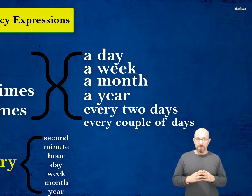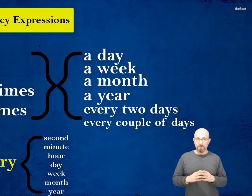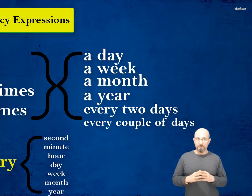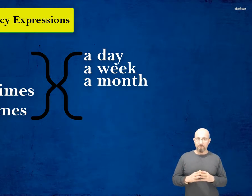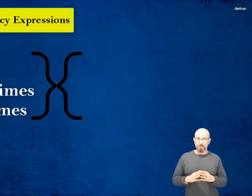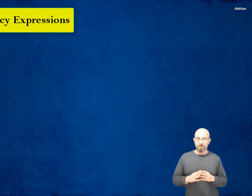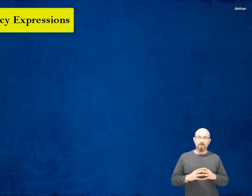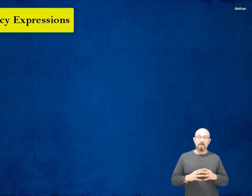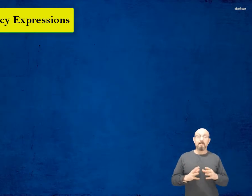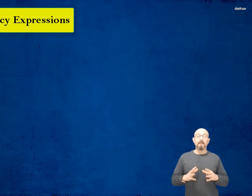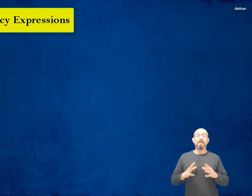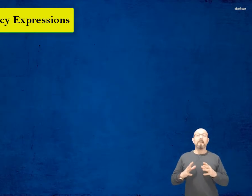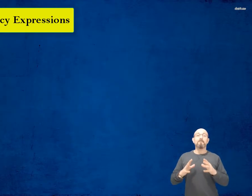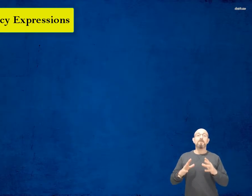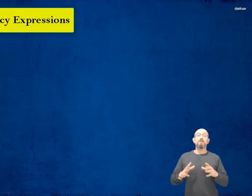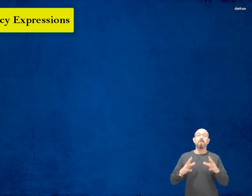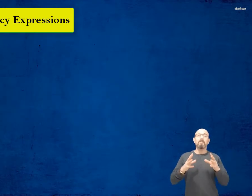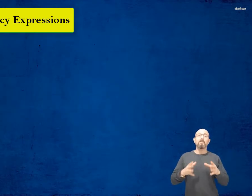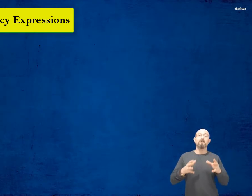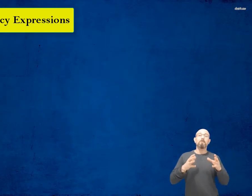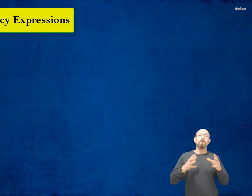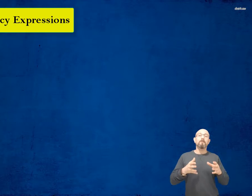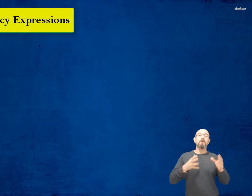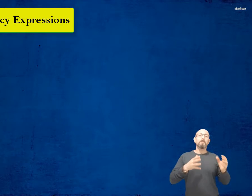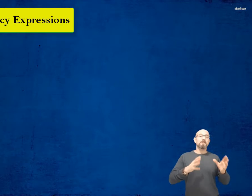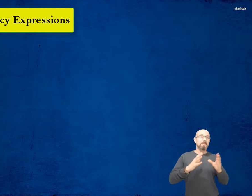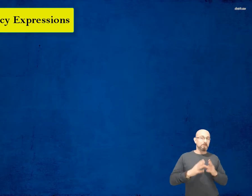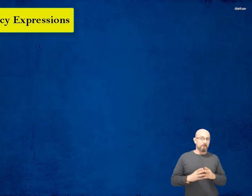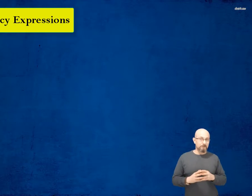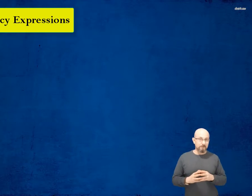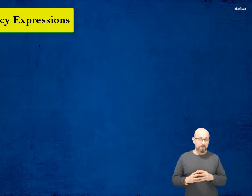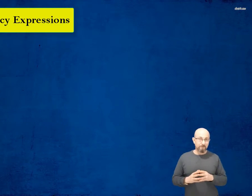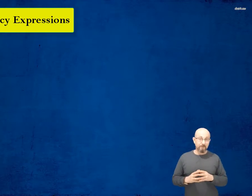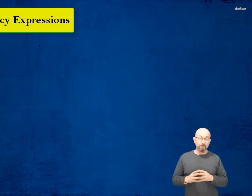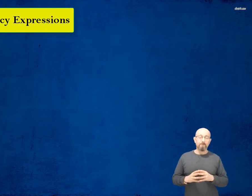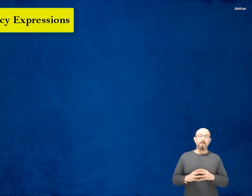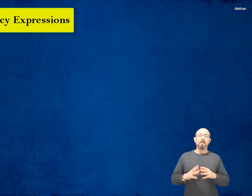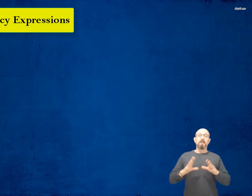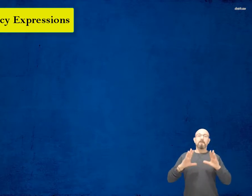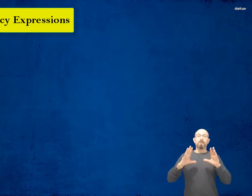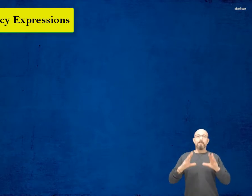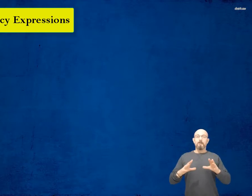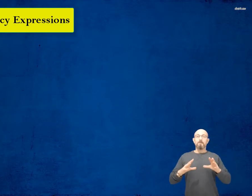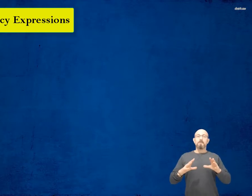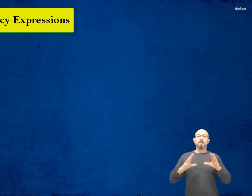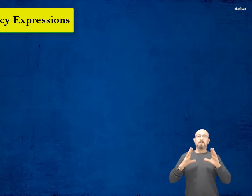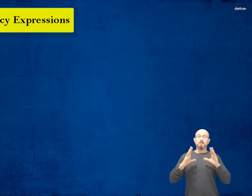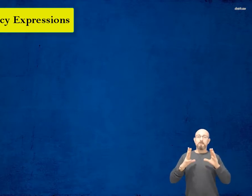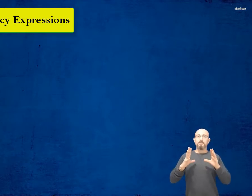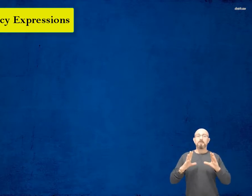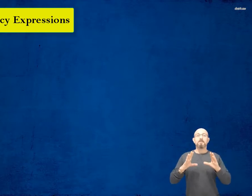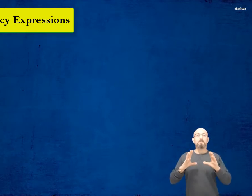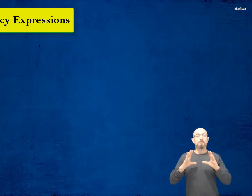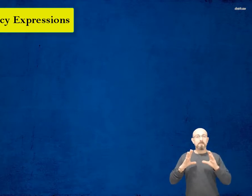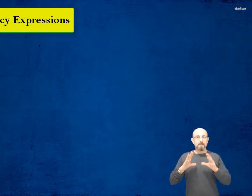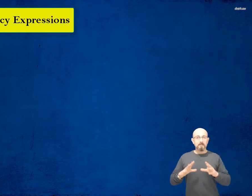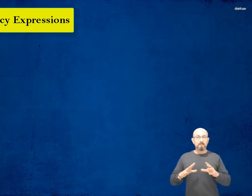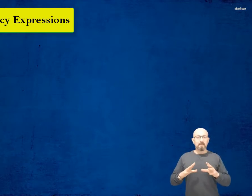هلأ رحنا عرف شلون نكتب frequency expressions تمام؟ the frequency expressions ببساطة